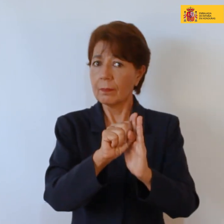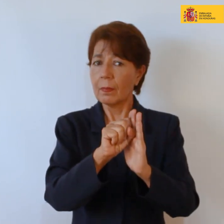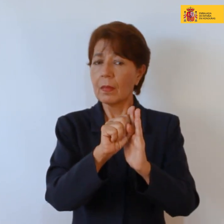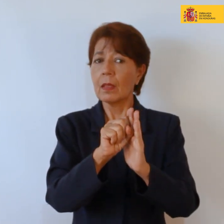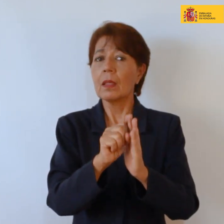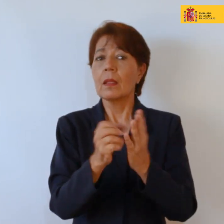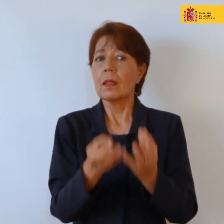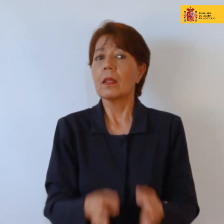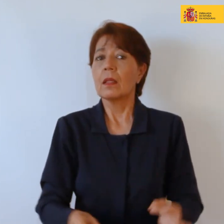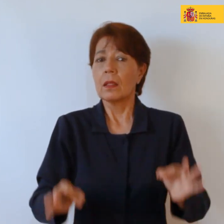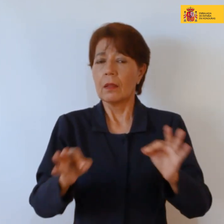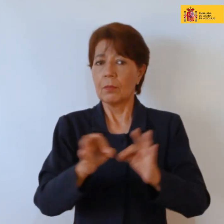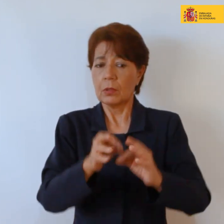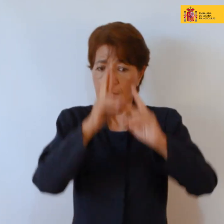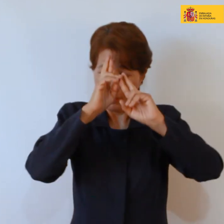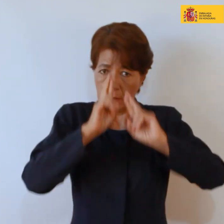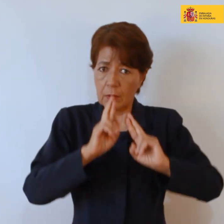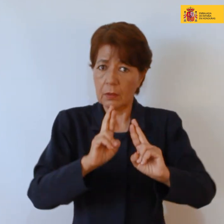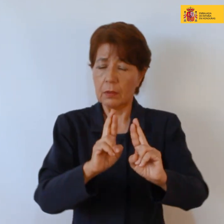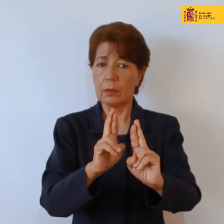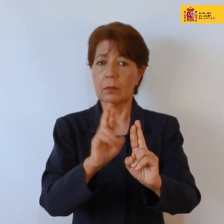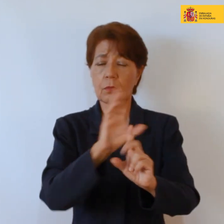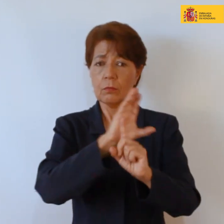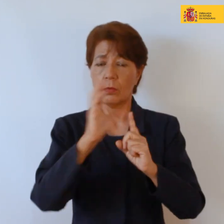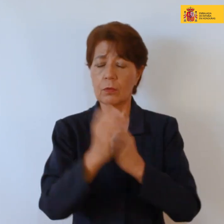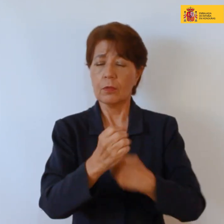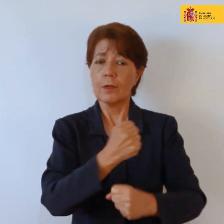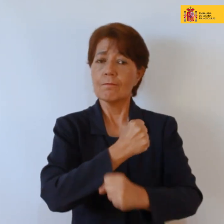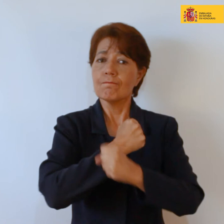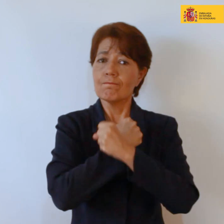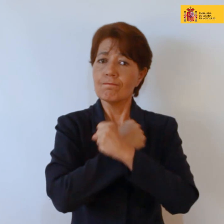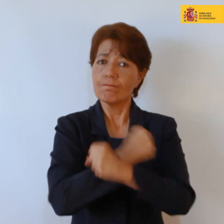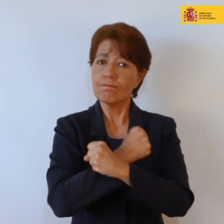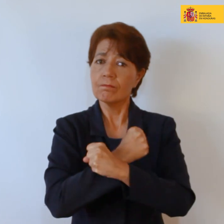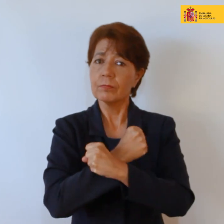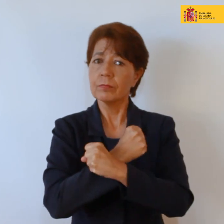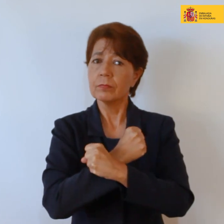lucha y de dignidad y de resistencia y de y de